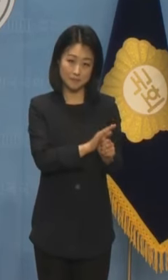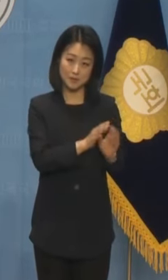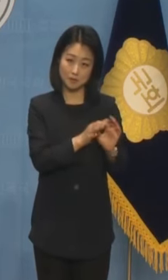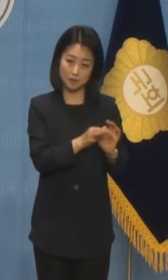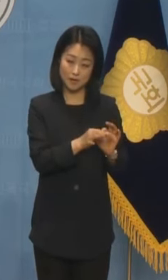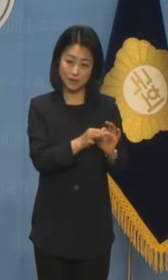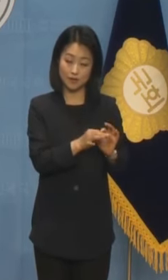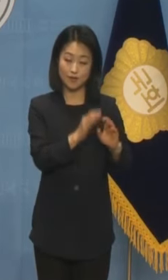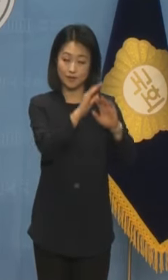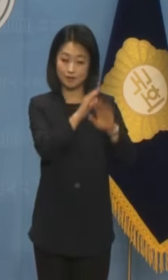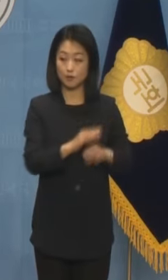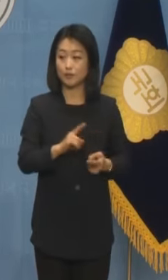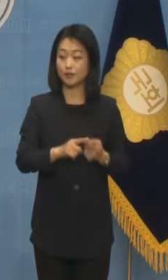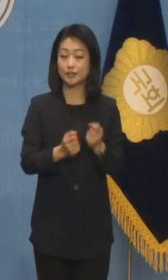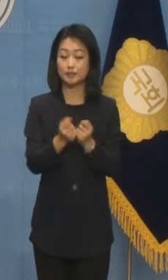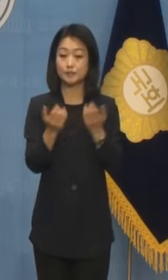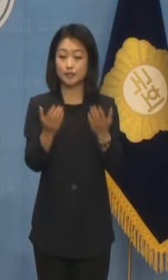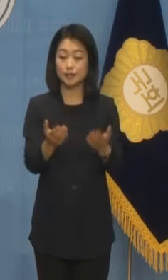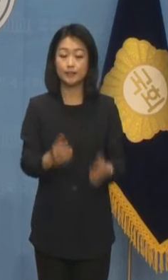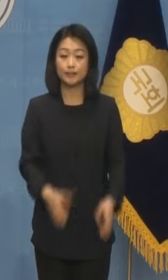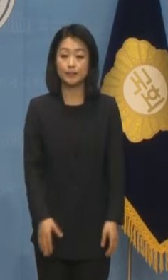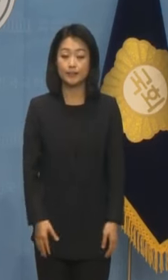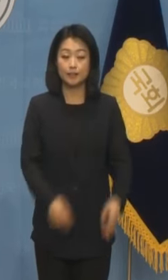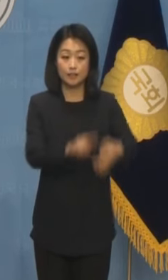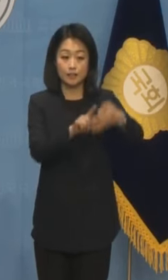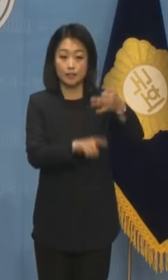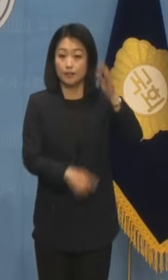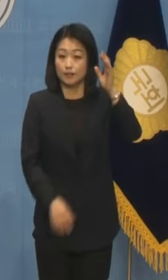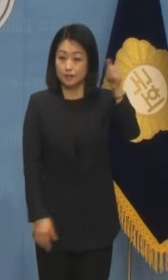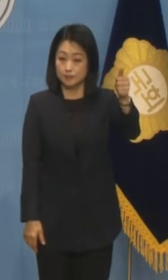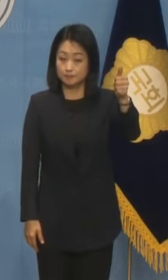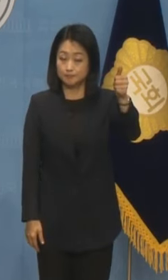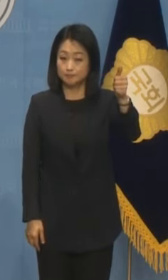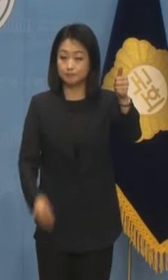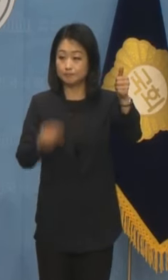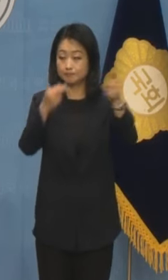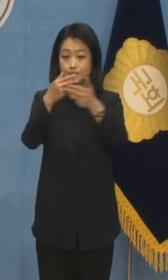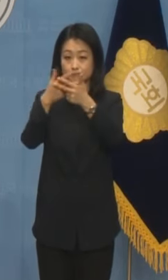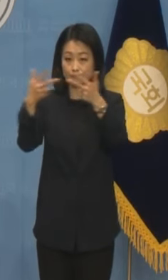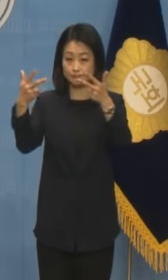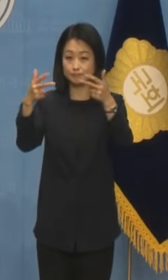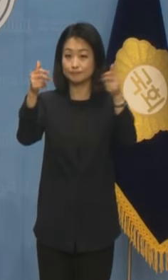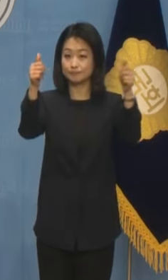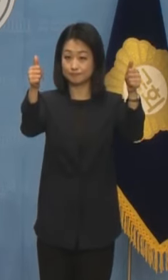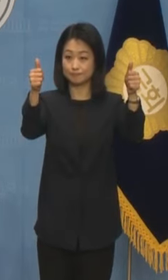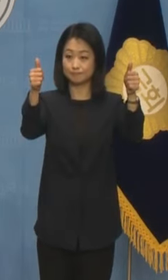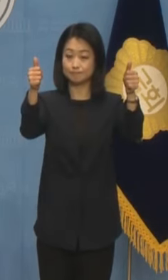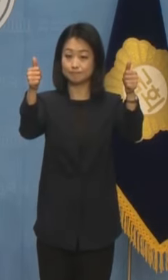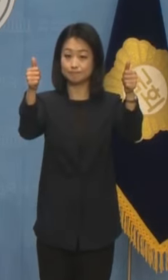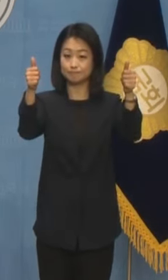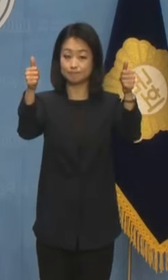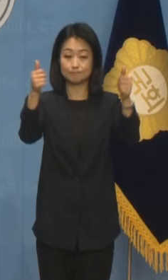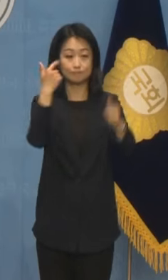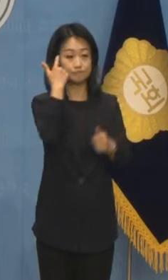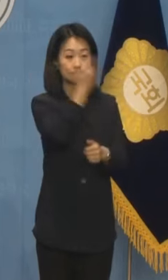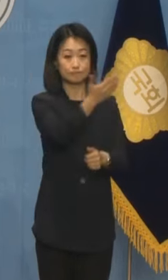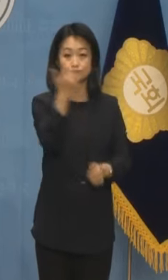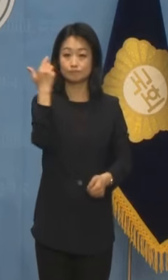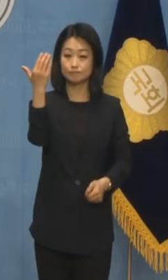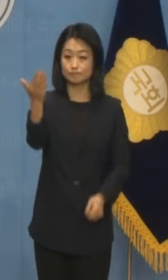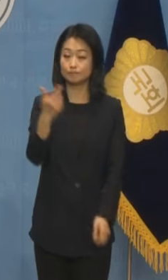논평입니다. 윤석열 대통령과 이재명 민주당 대표에게 묻습니다.